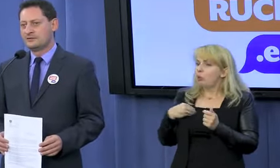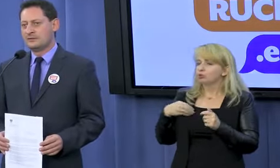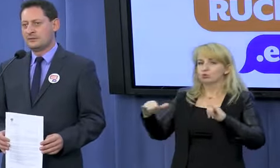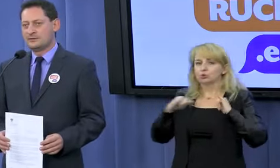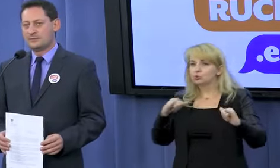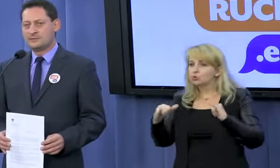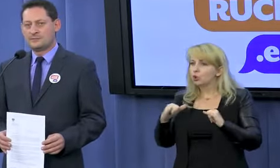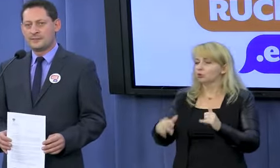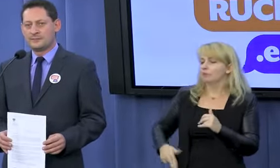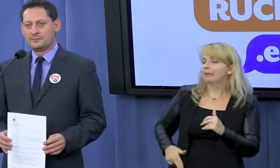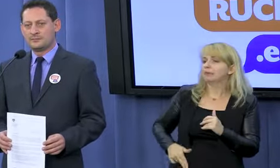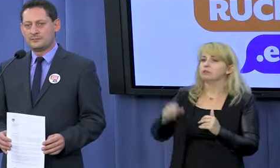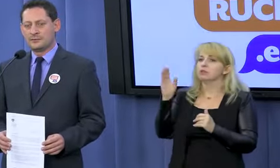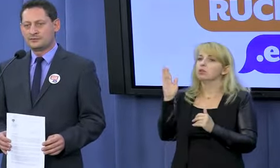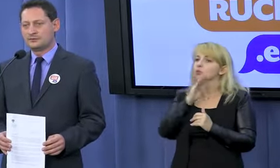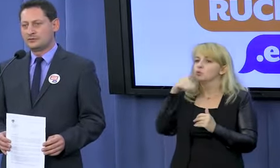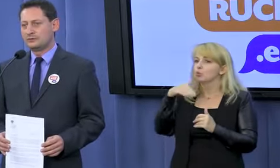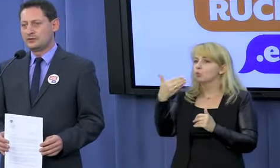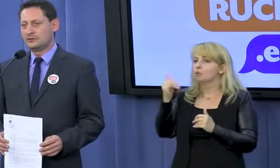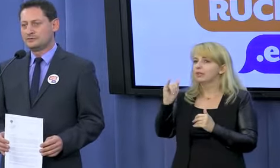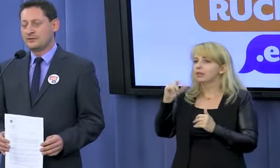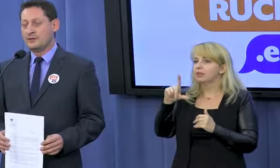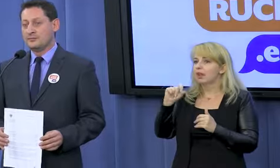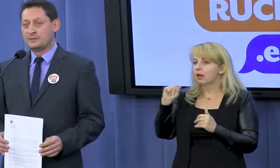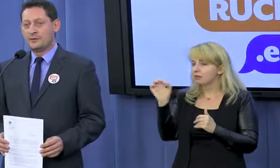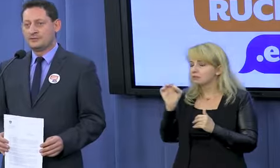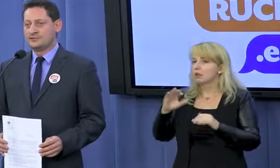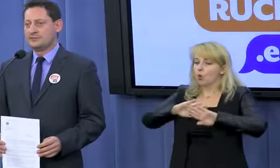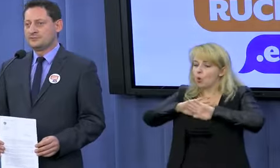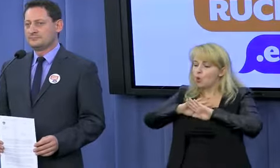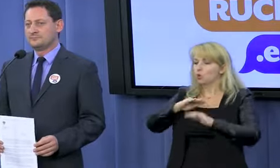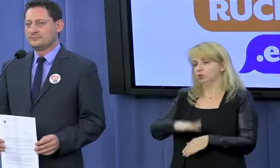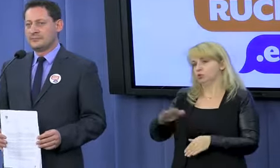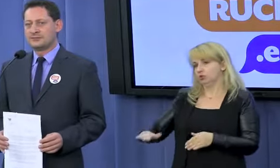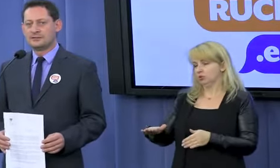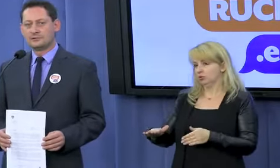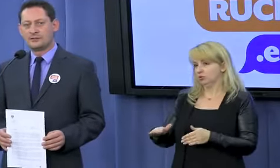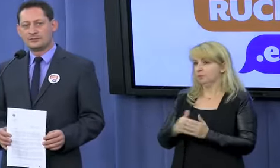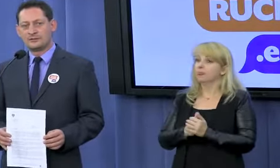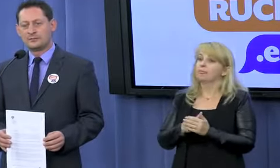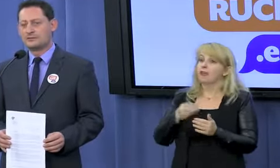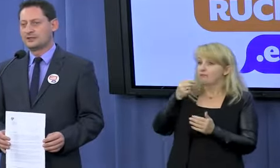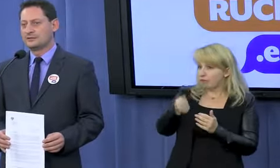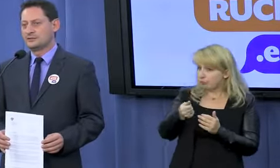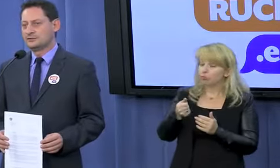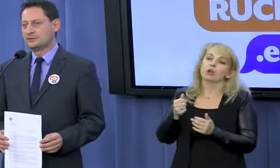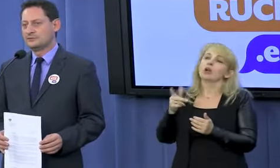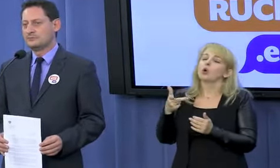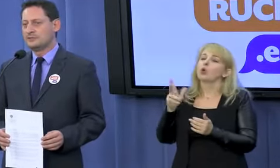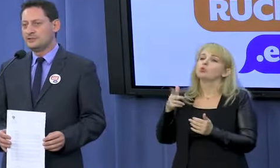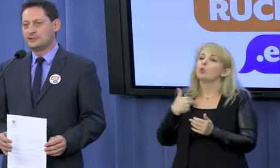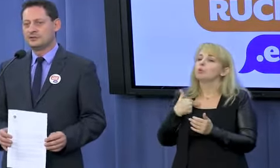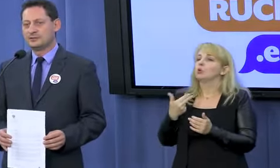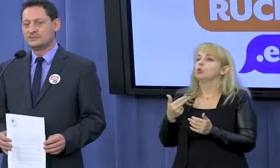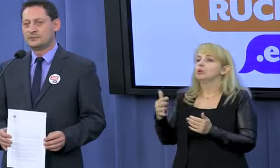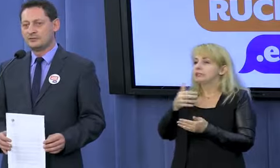ministrę, żeby polskie dzieci uchronić. Przypomnę, że pensje, które biorą katecheci, to